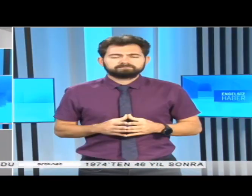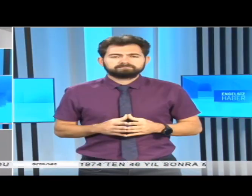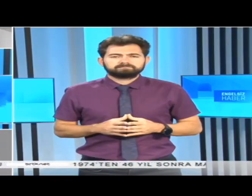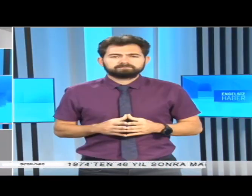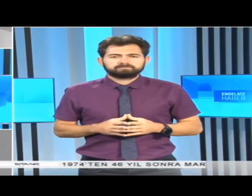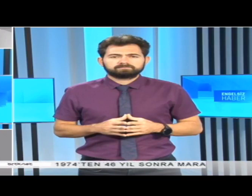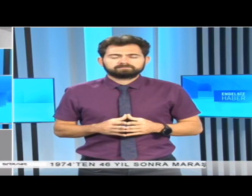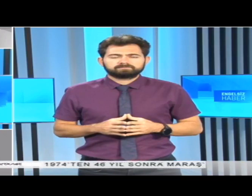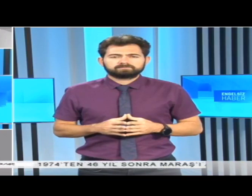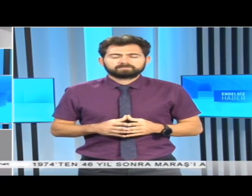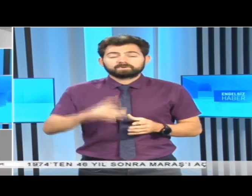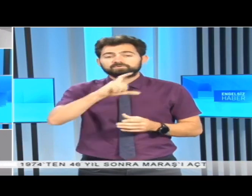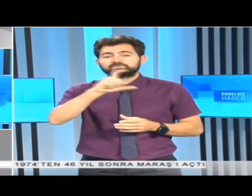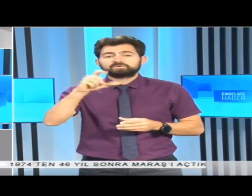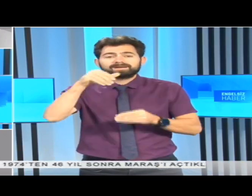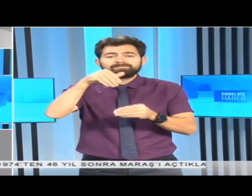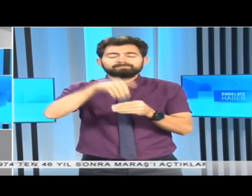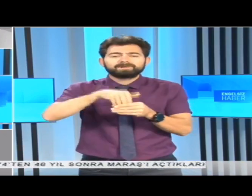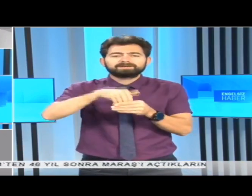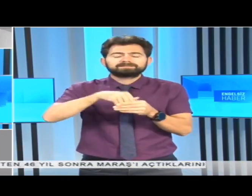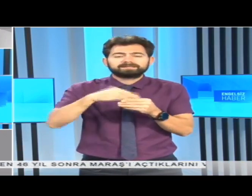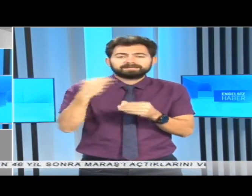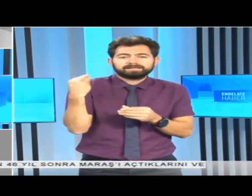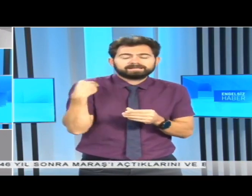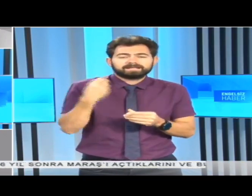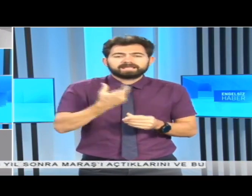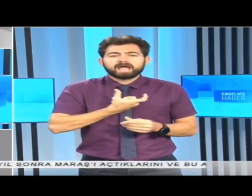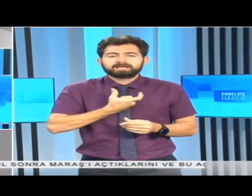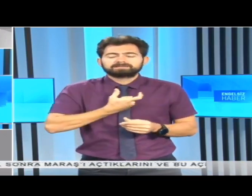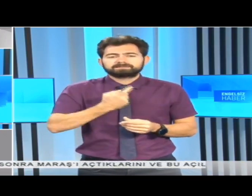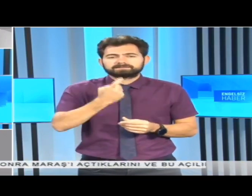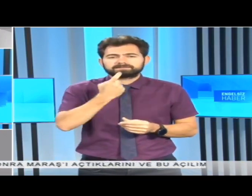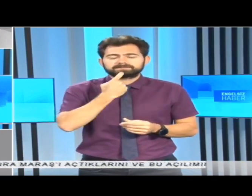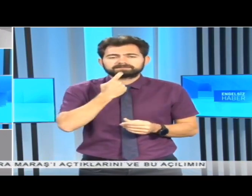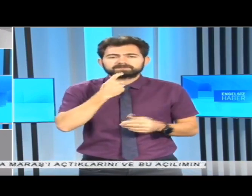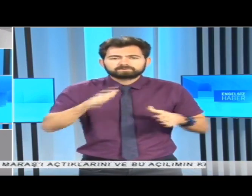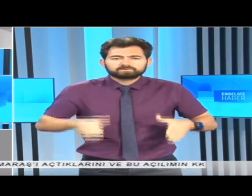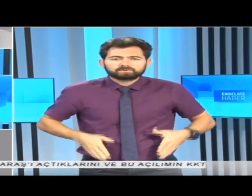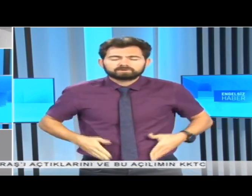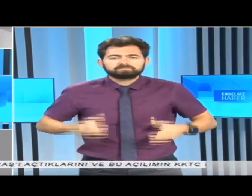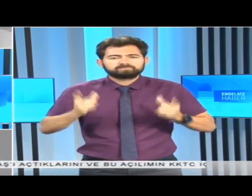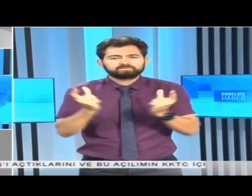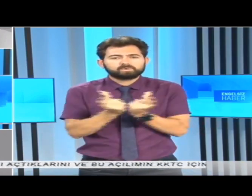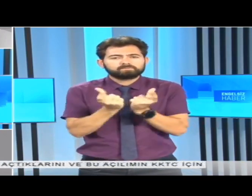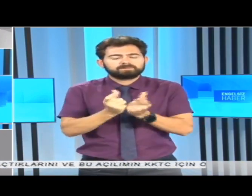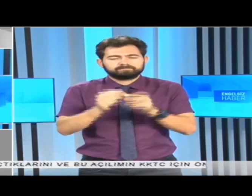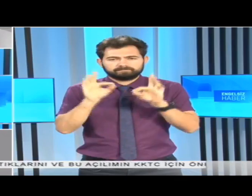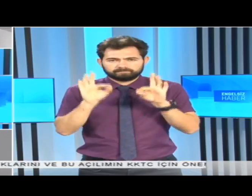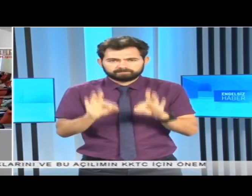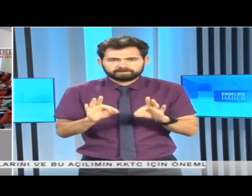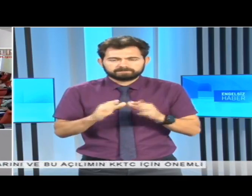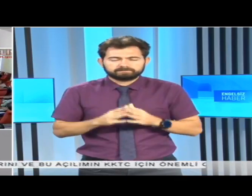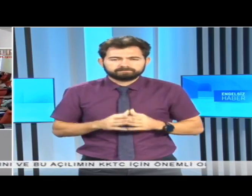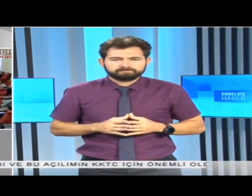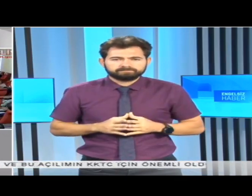Cumhuriyet Meclisi'nin yeni yasama yılı törensel toplantıyla başladı.